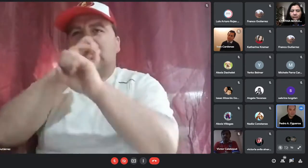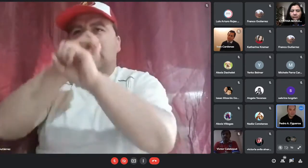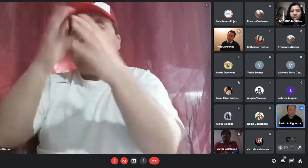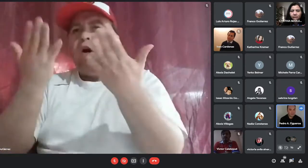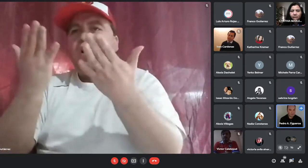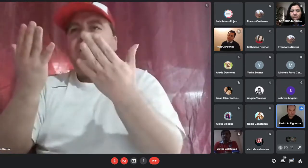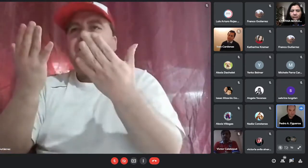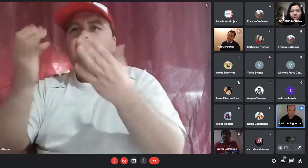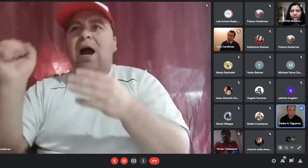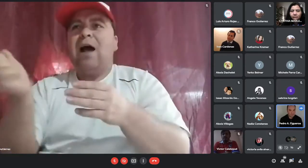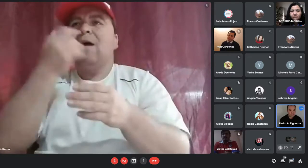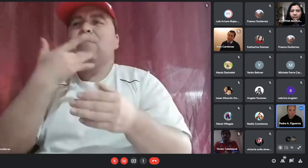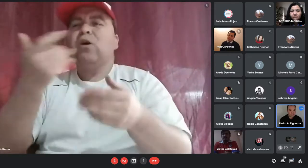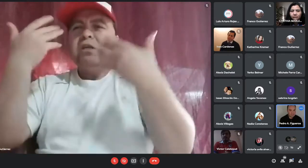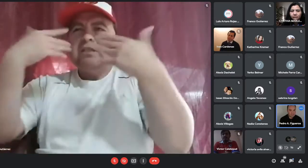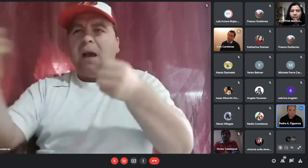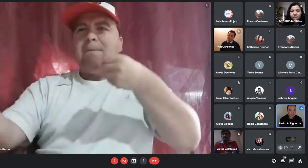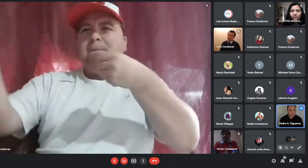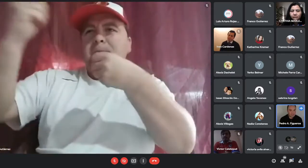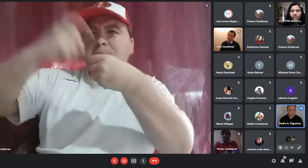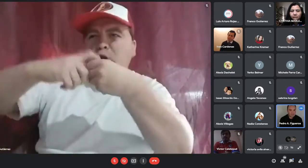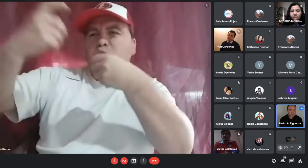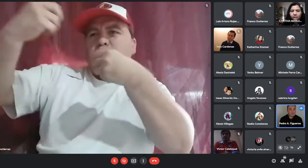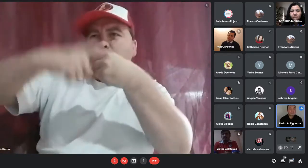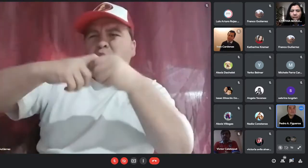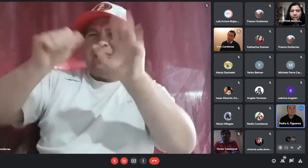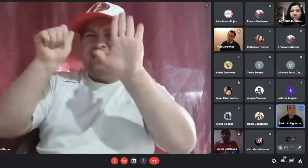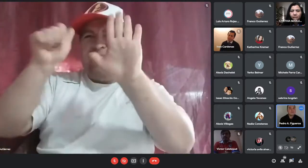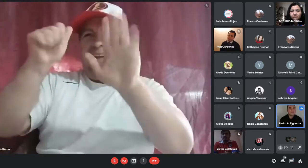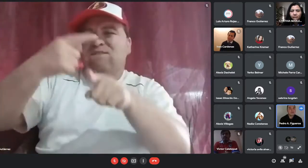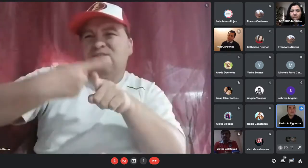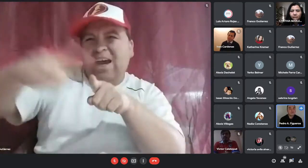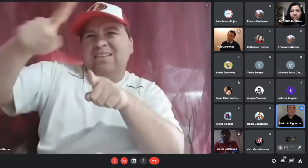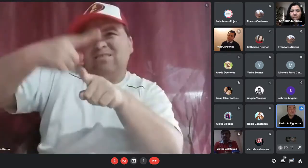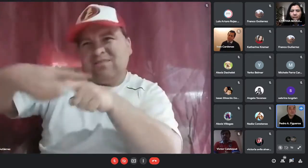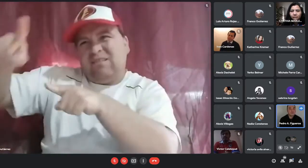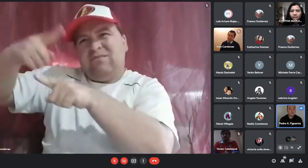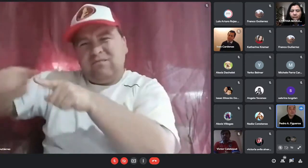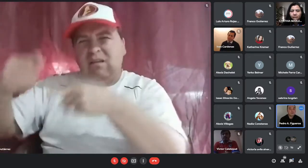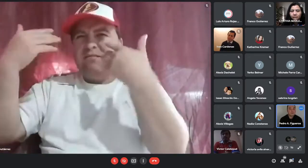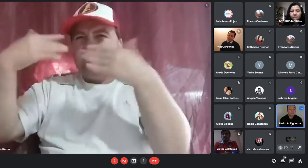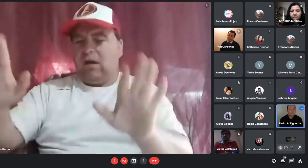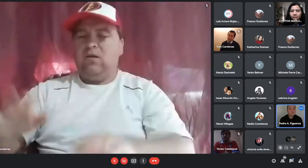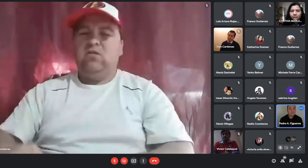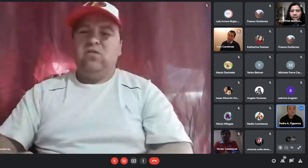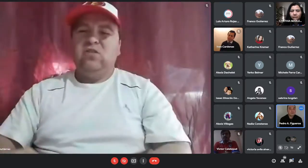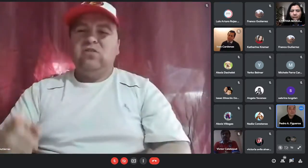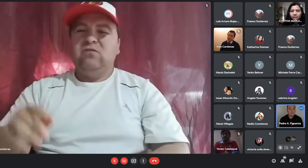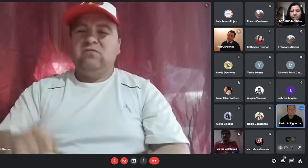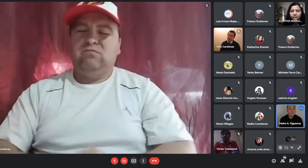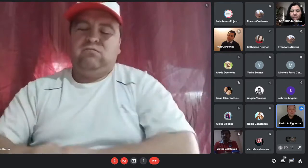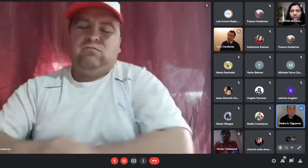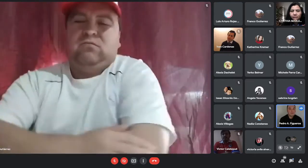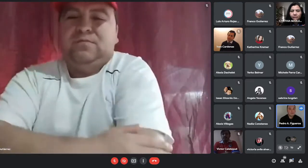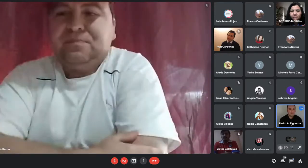respecto sobre la postulación ya no pasa nada con la respuesta